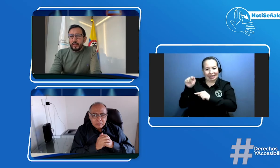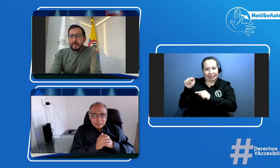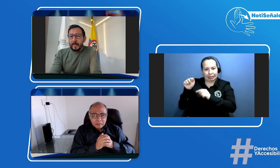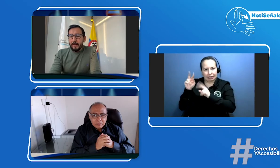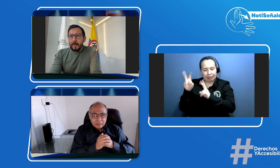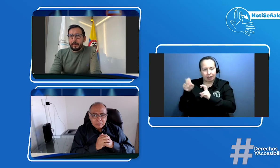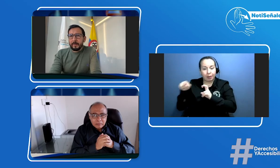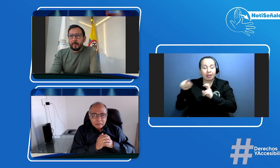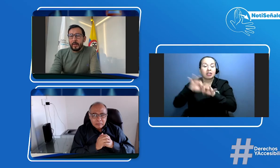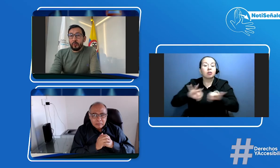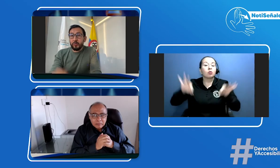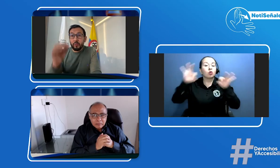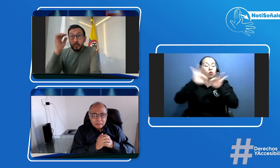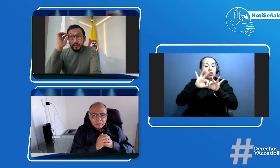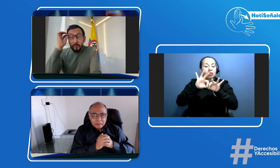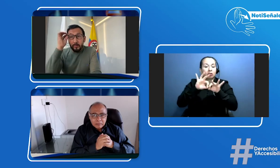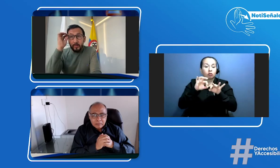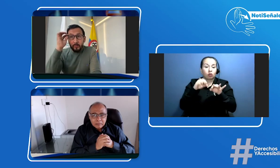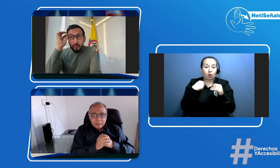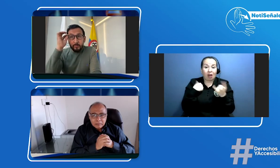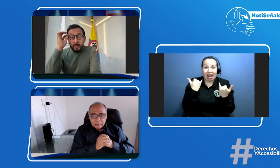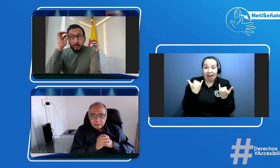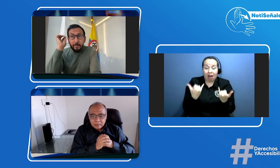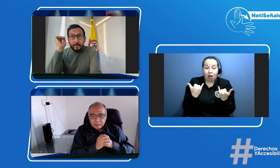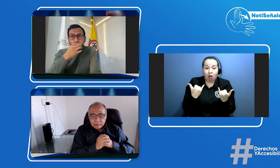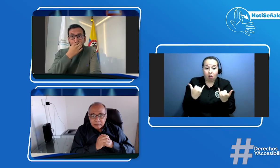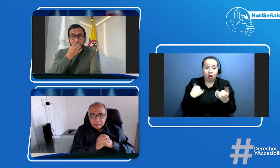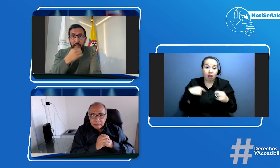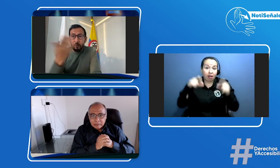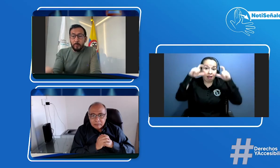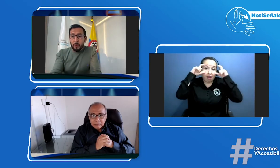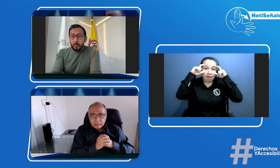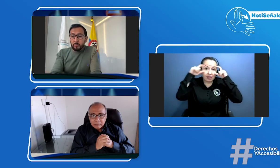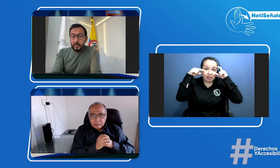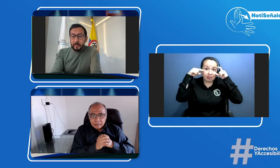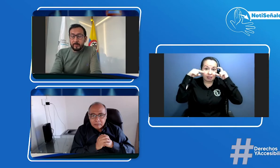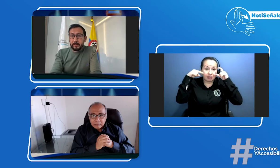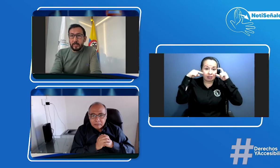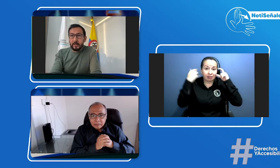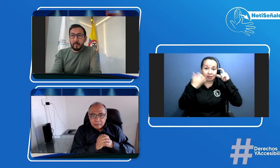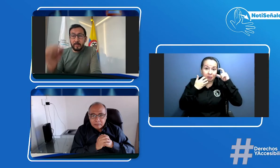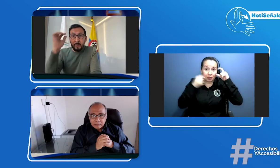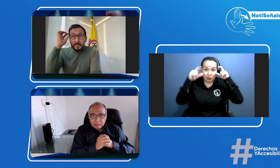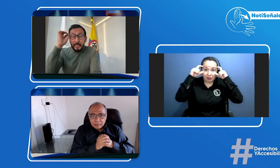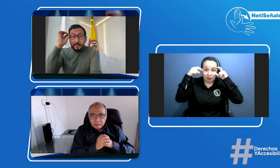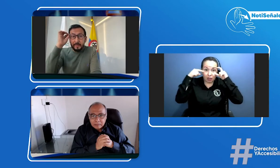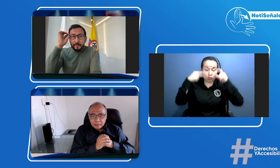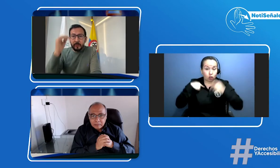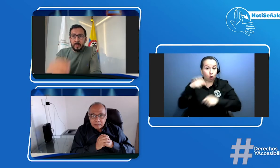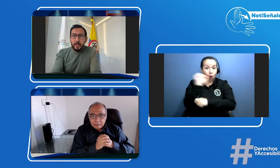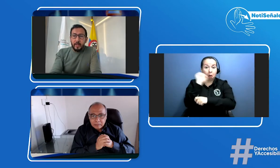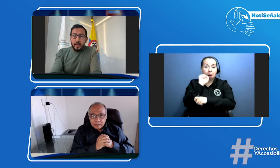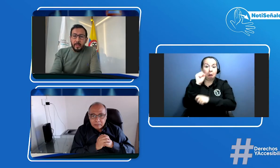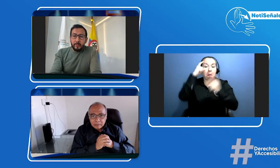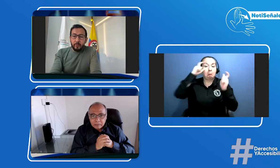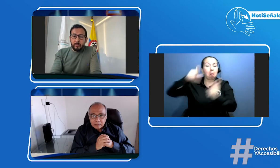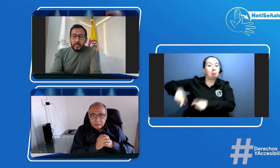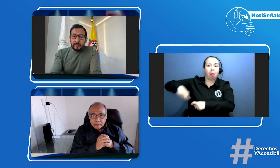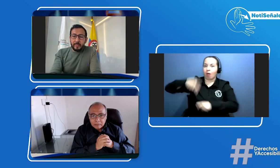miren yo yo en este momento tengo tengo gafas y yo no puedo conducir sin sin mis lentes entonces es